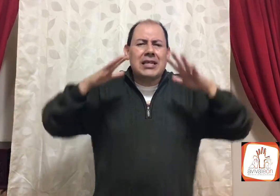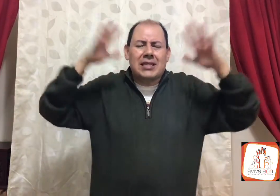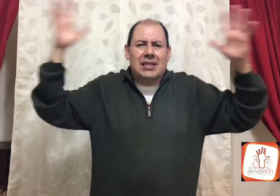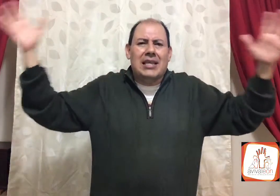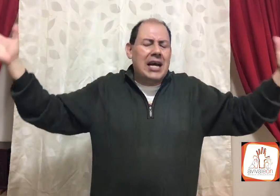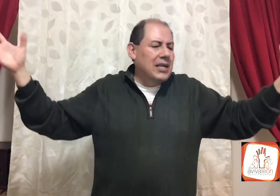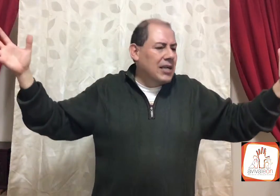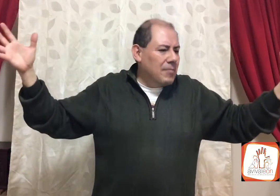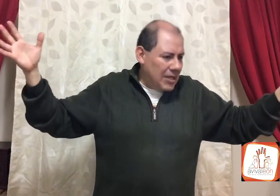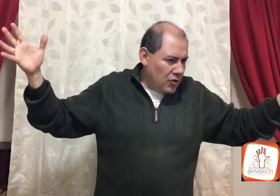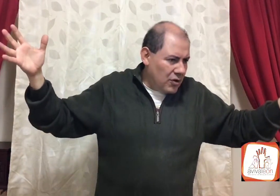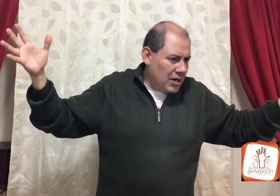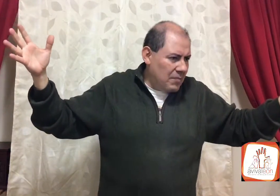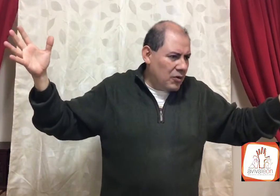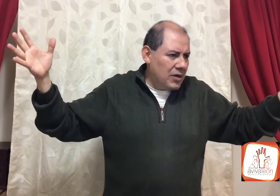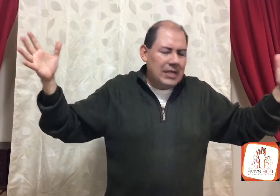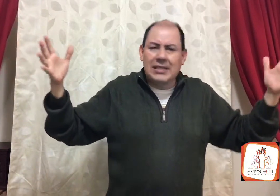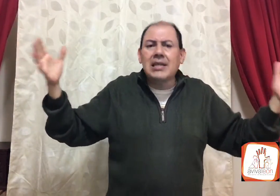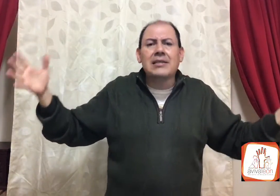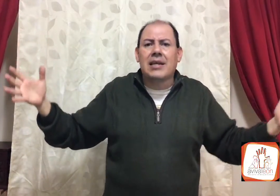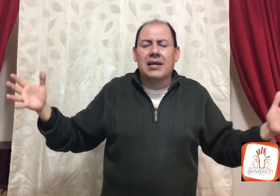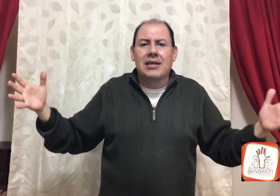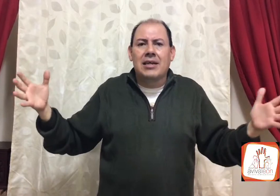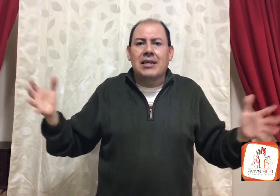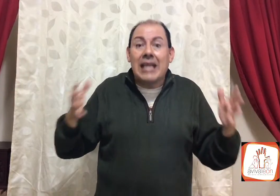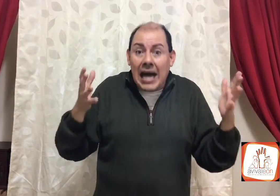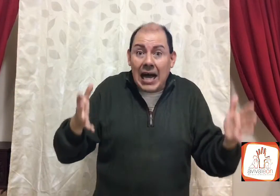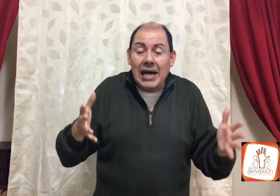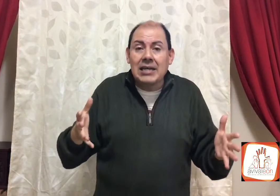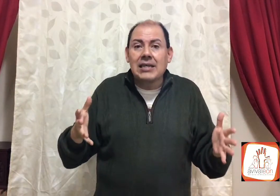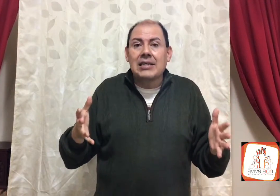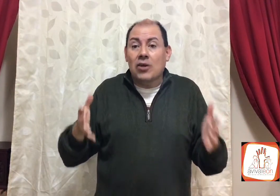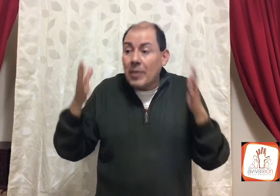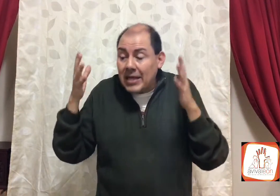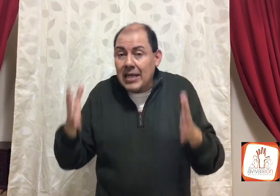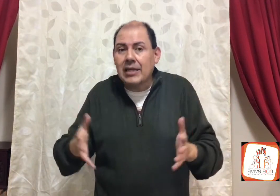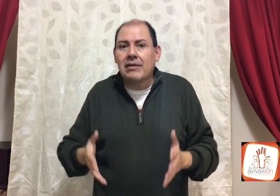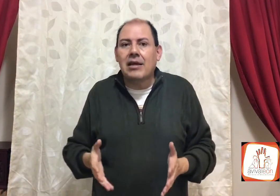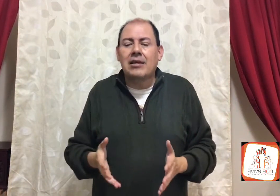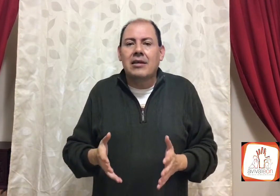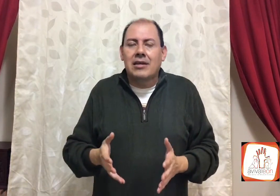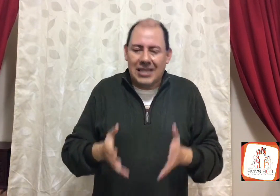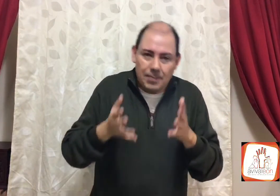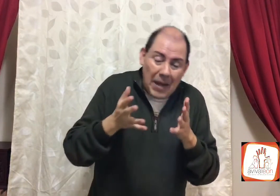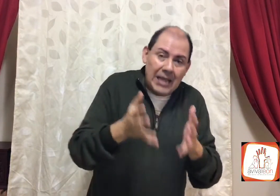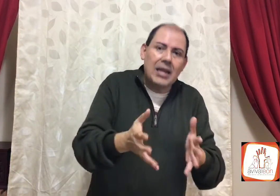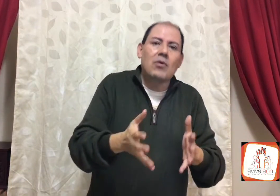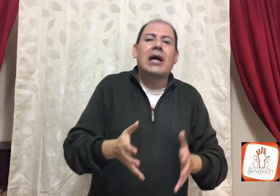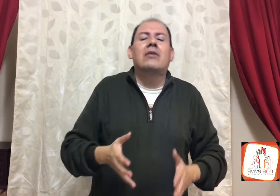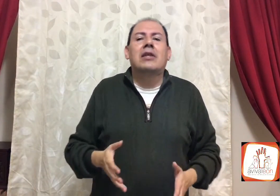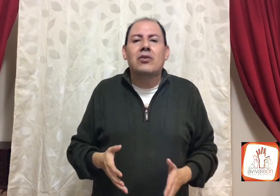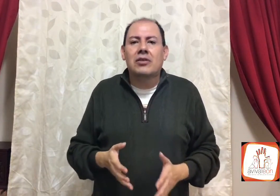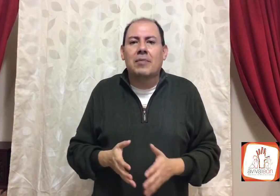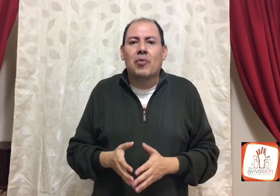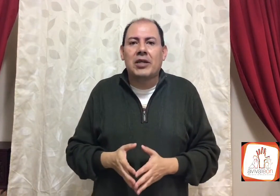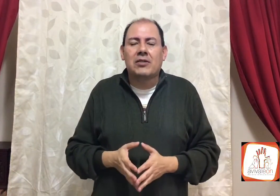necesita, mayor amor, es ciencia, da, sé obediente, respalde el lugar, donde Dios te ha puesto,